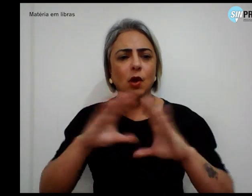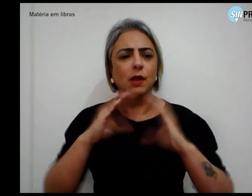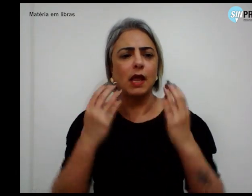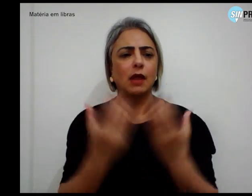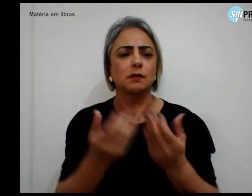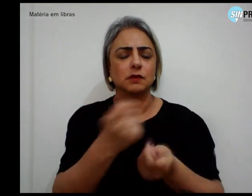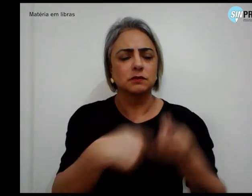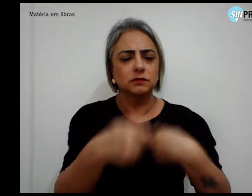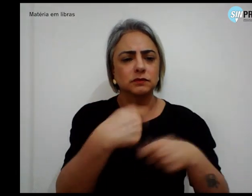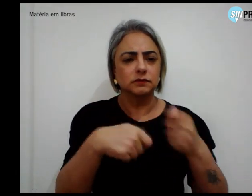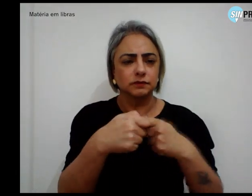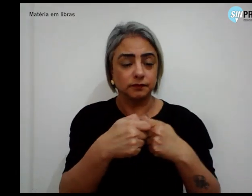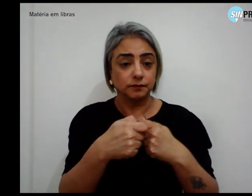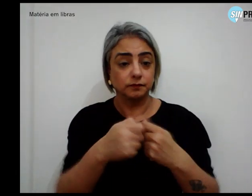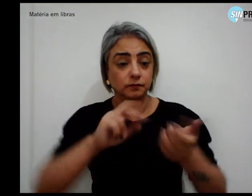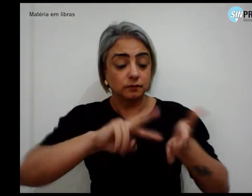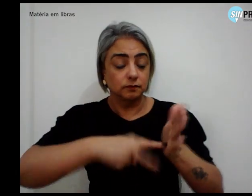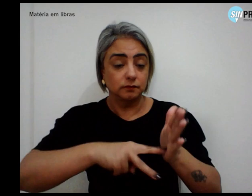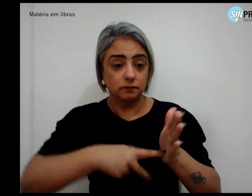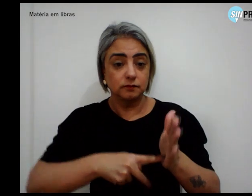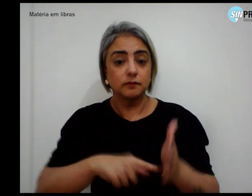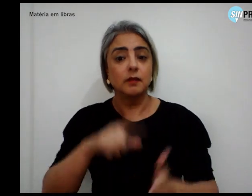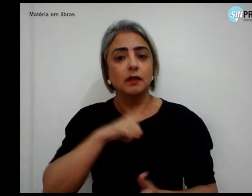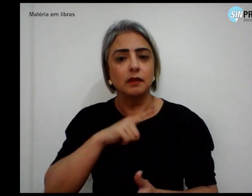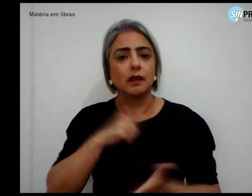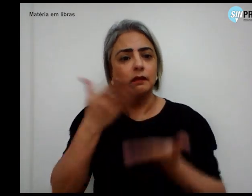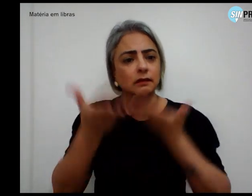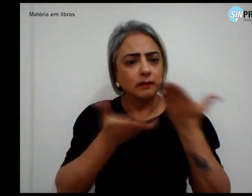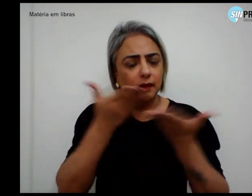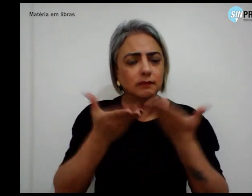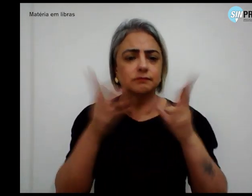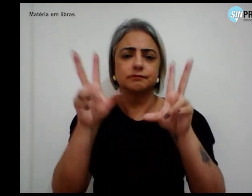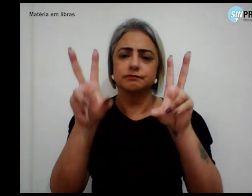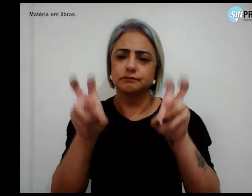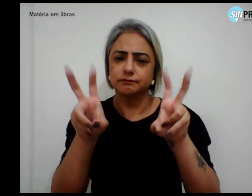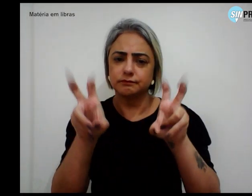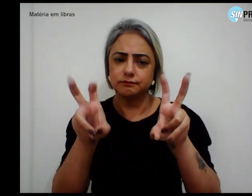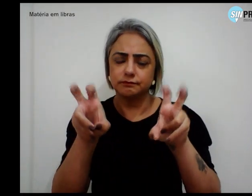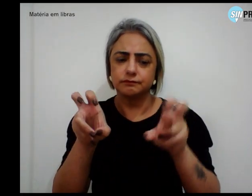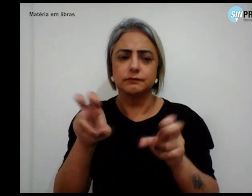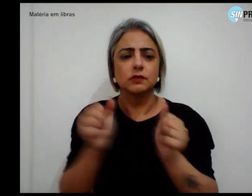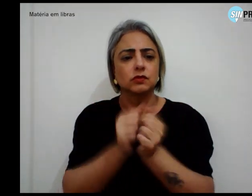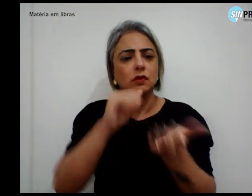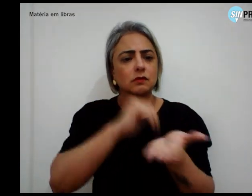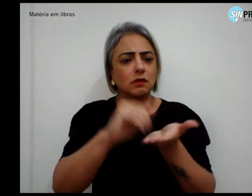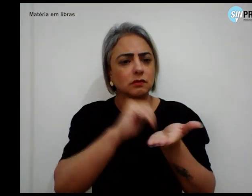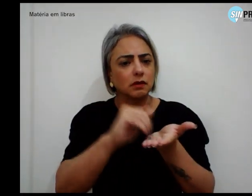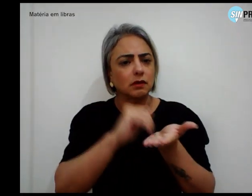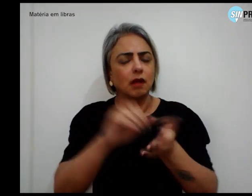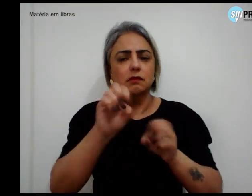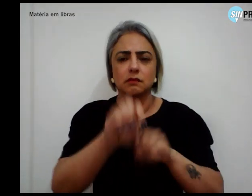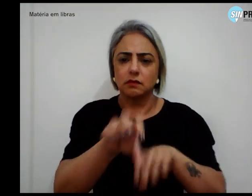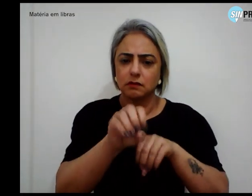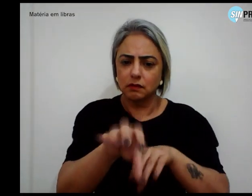Negociação do Sindicato tem tratado do tema com a Secretaria de Educação e vai